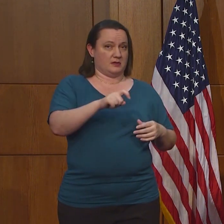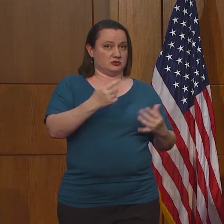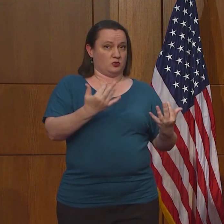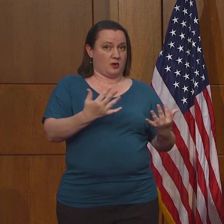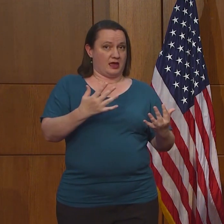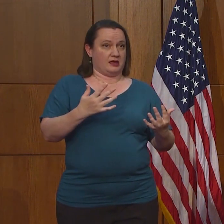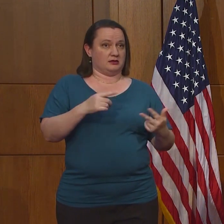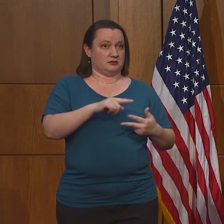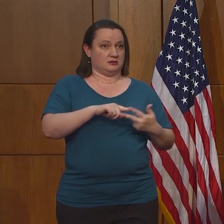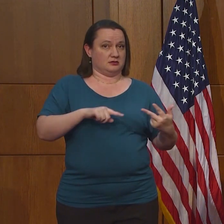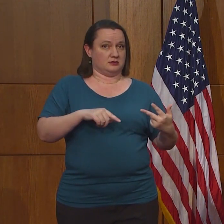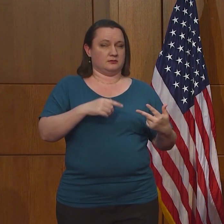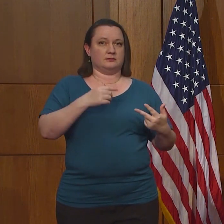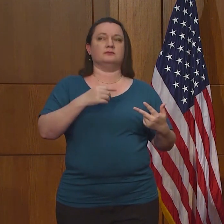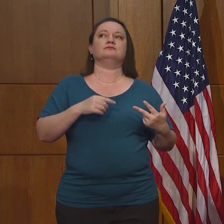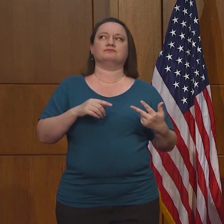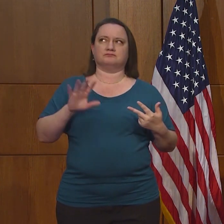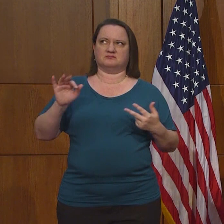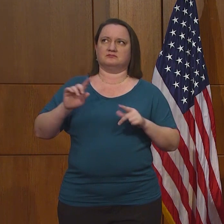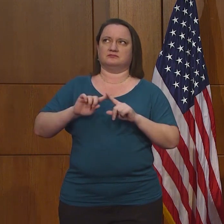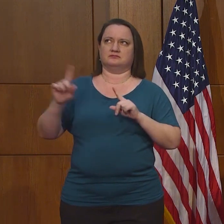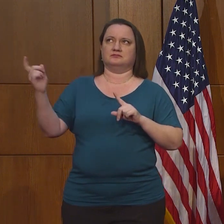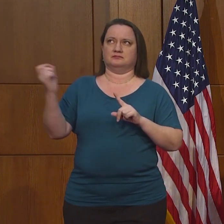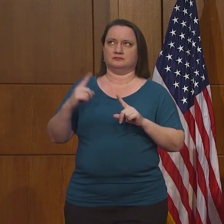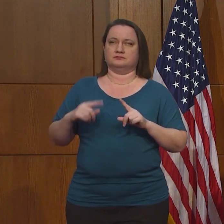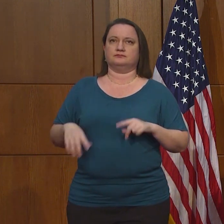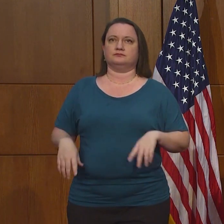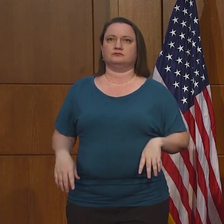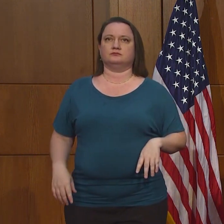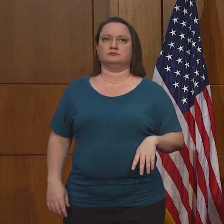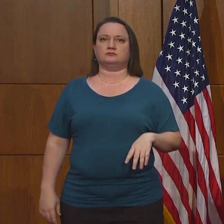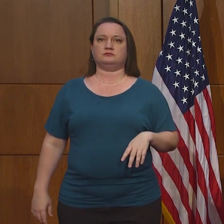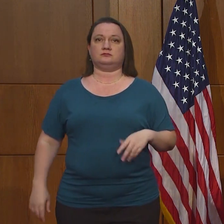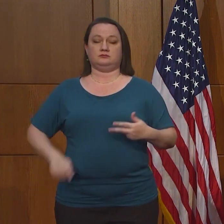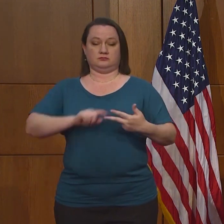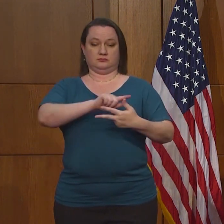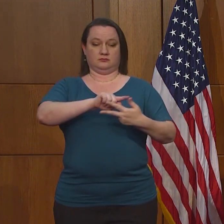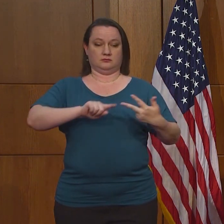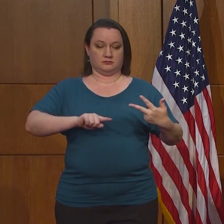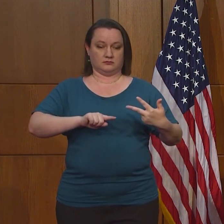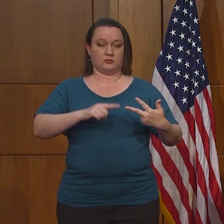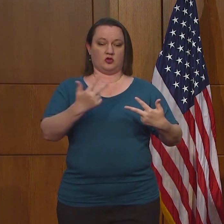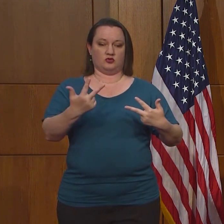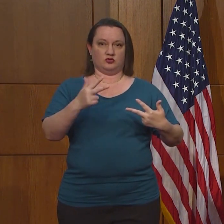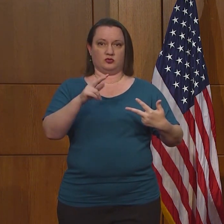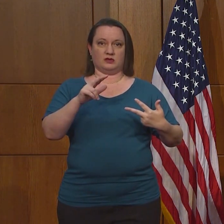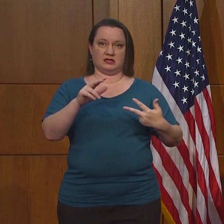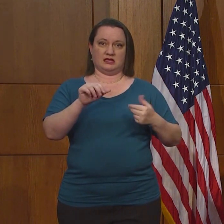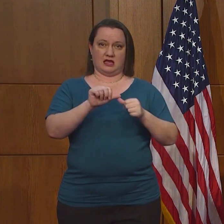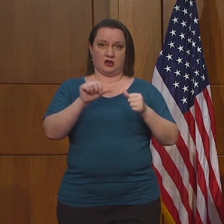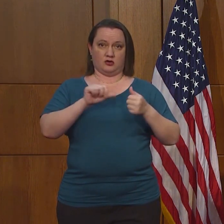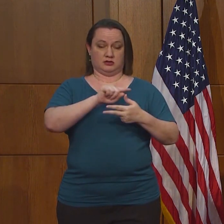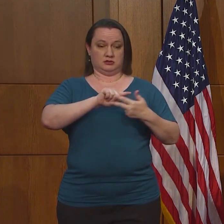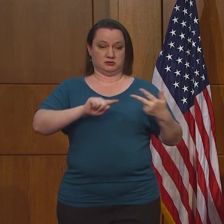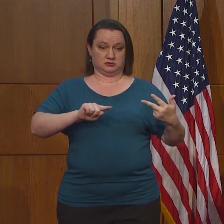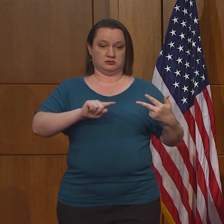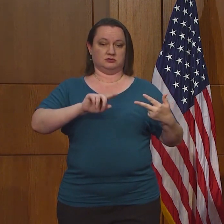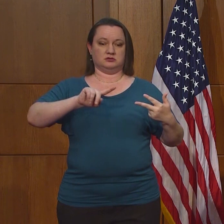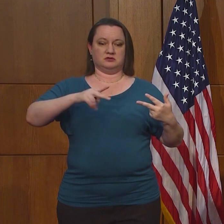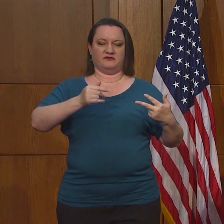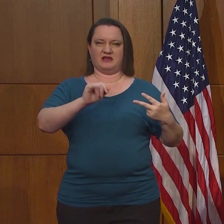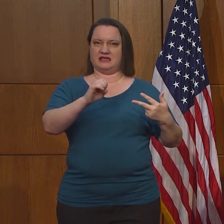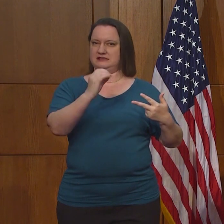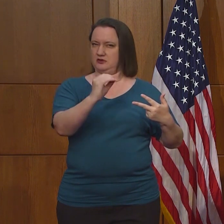Una pregunta diferente aquí. La pregunta es, ¿Acomac, el norte de Virginia y Richmond